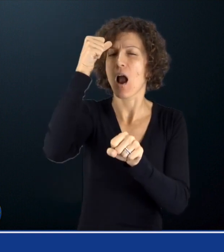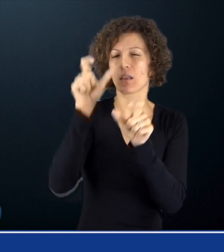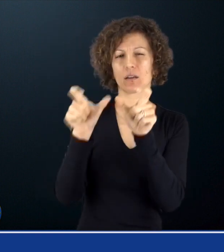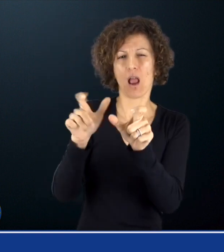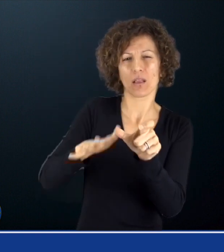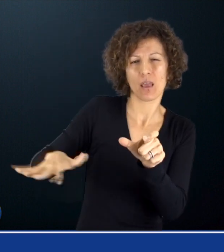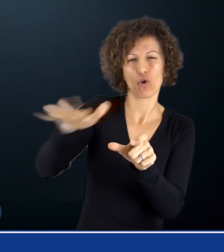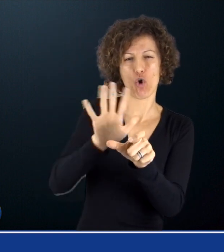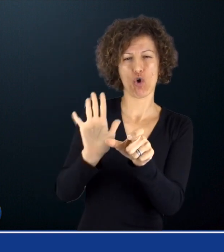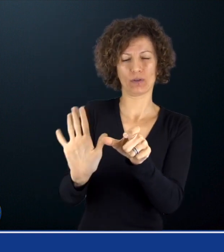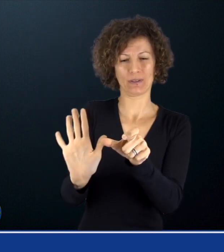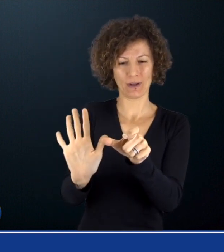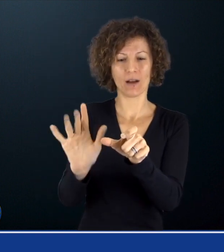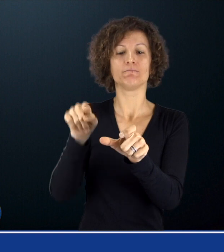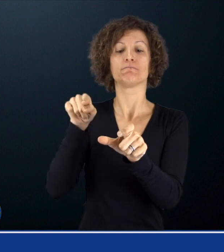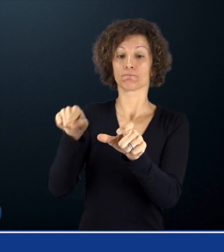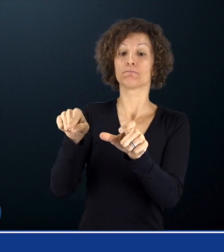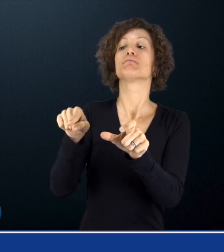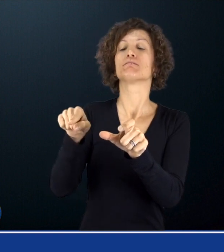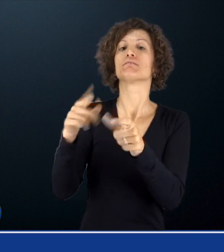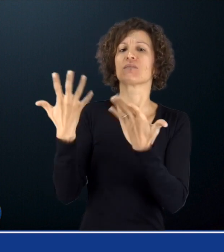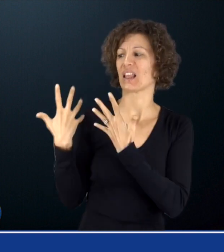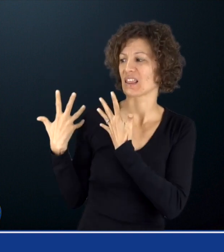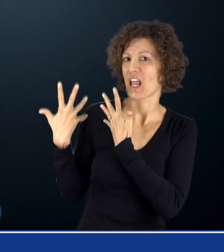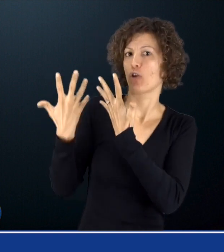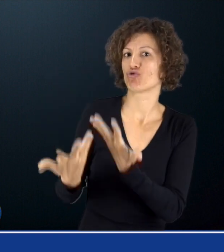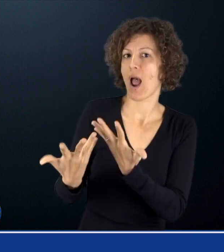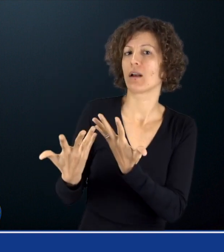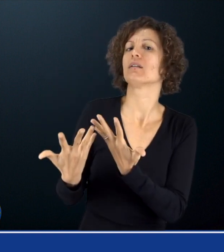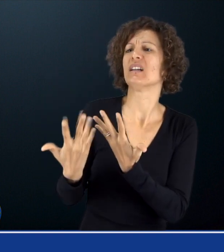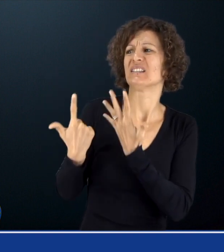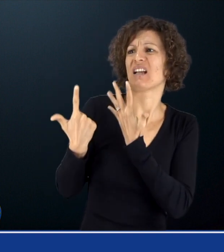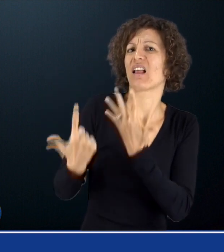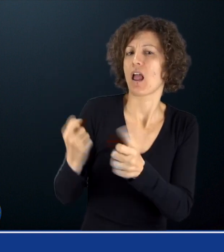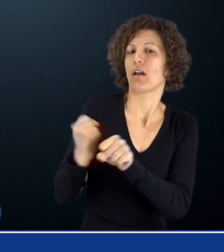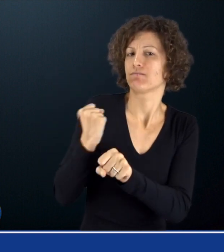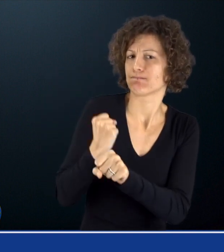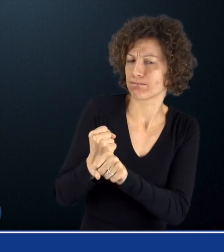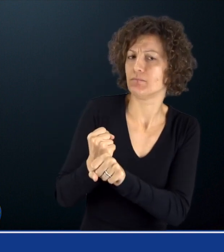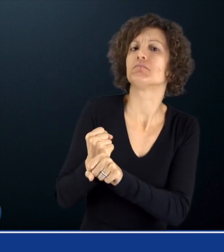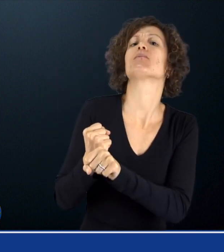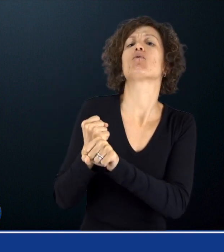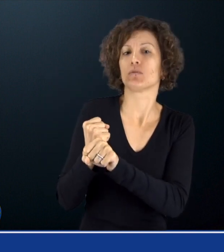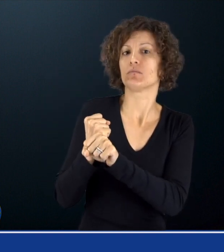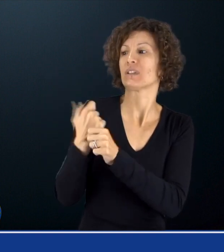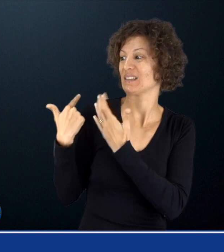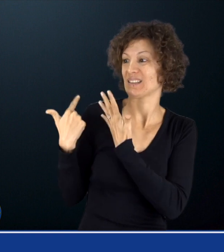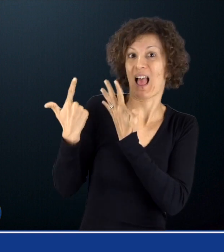ovvero almeno 6 anni negli ultimi 7 Per questa categoria sono richiesti 36 anni di